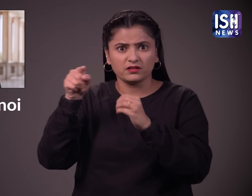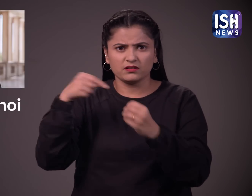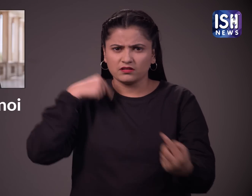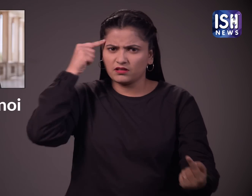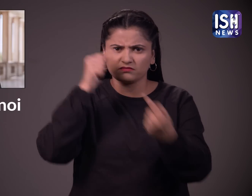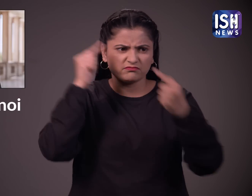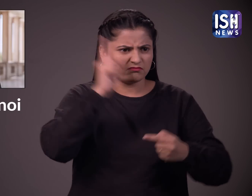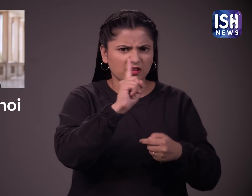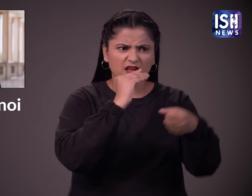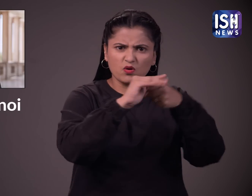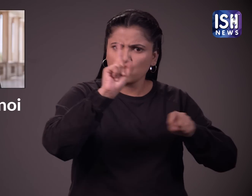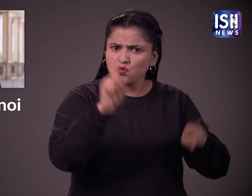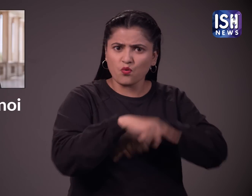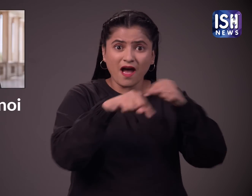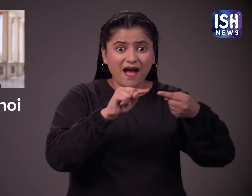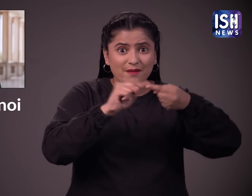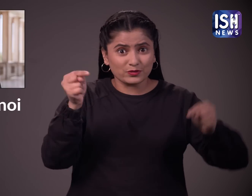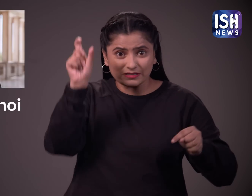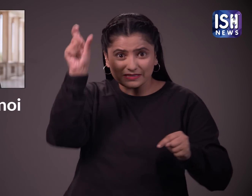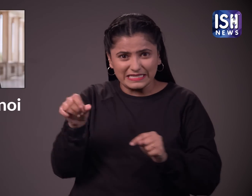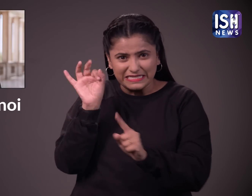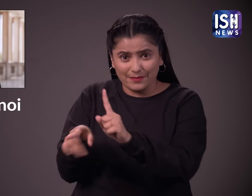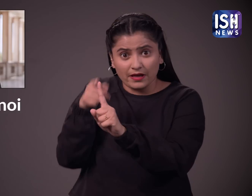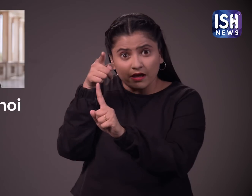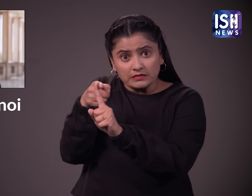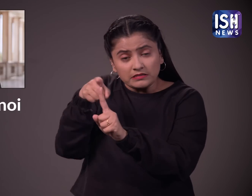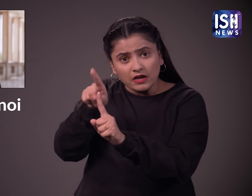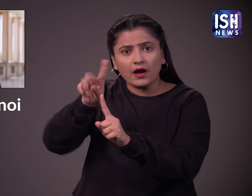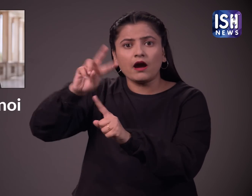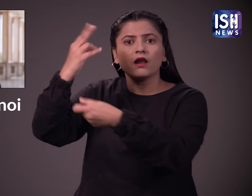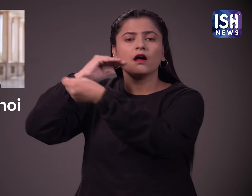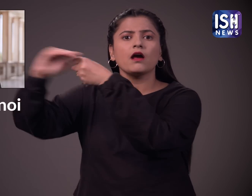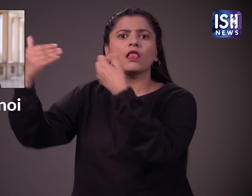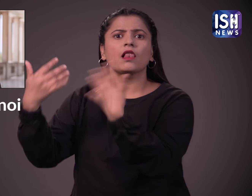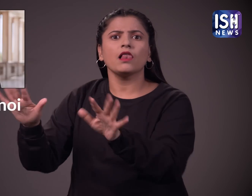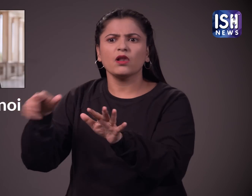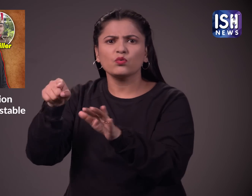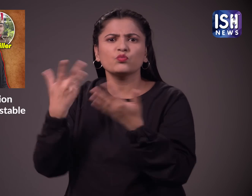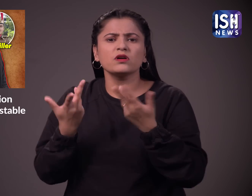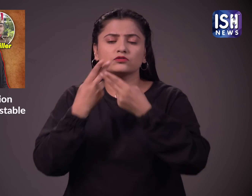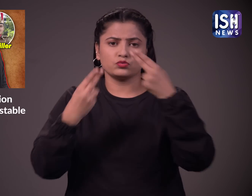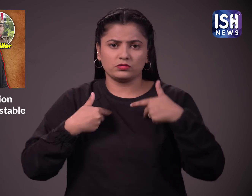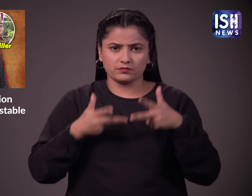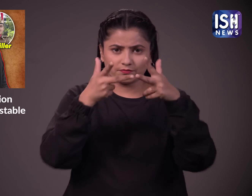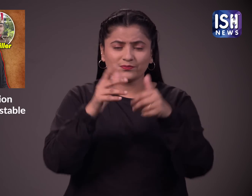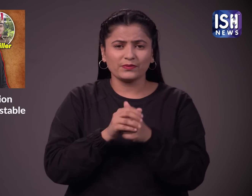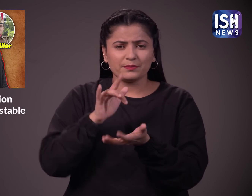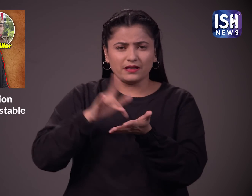वाले सल्मान खान के विपक्षी वकील महीपाल बिश्णौई ने किसी की हत्या कर दी है मैं आपको पताती हूँ